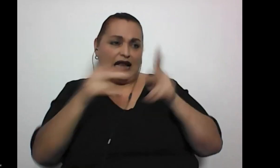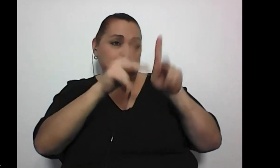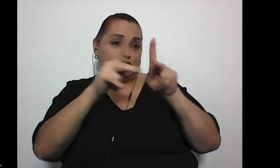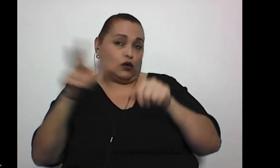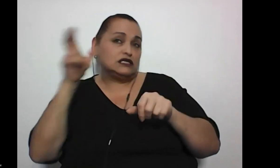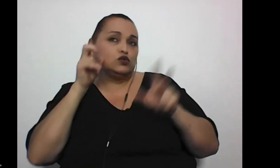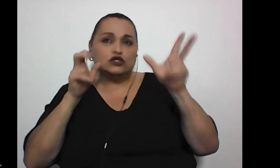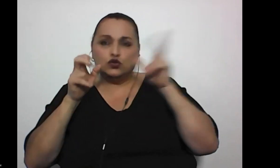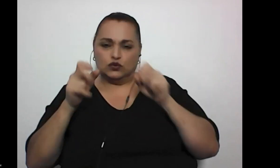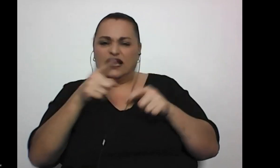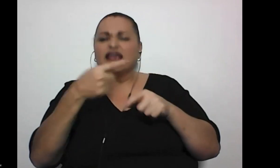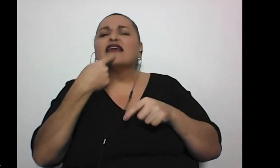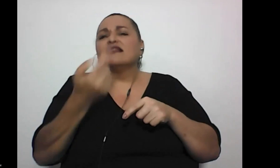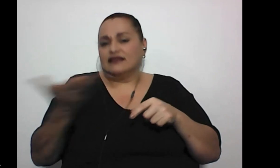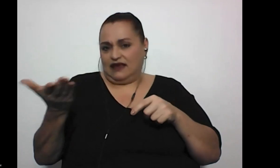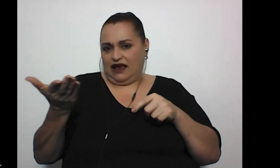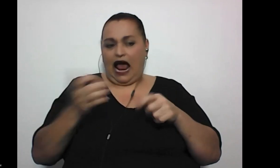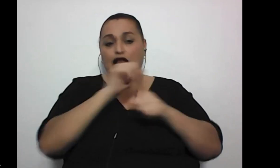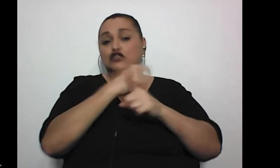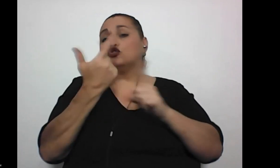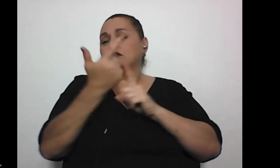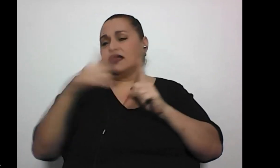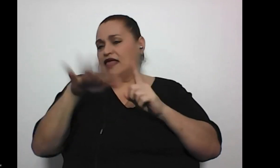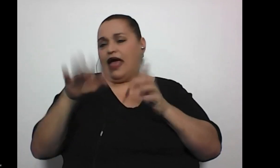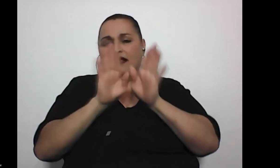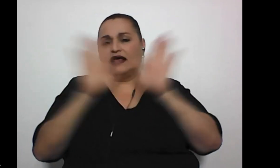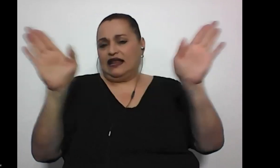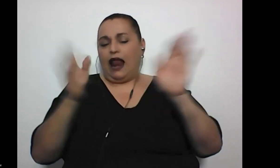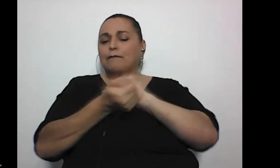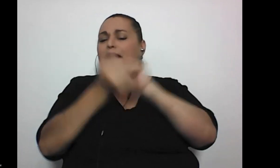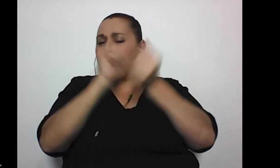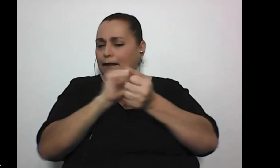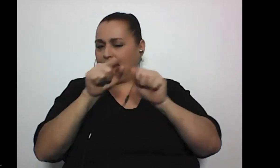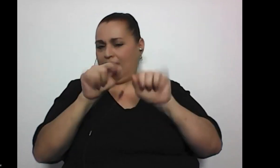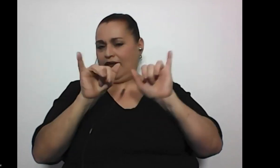escuchan y a la sociedad nuestra en general para cambiar esto?